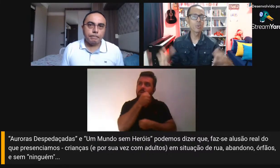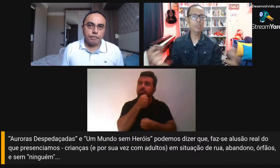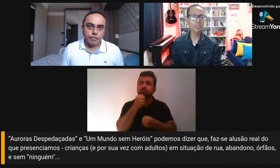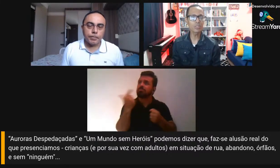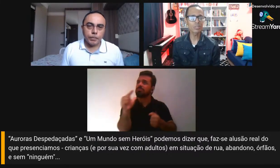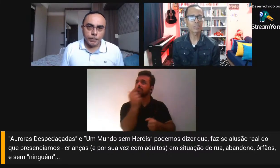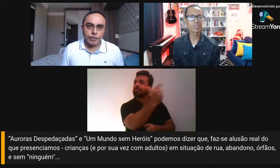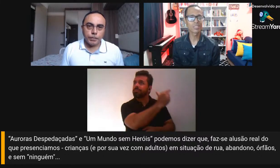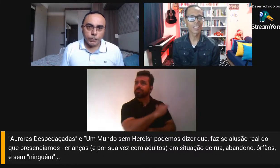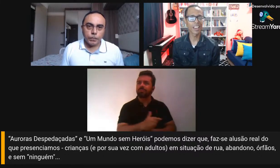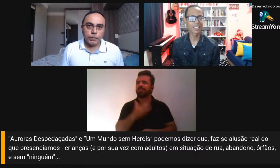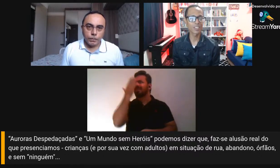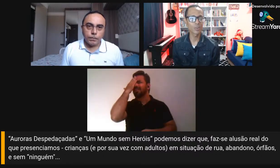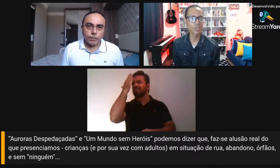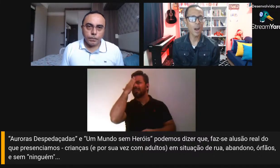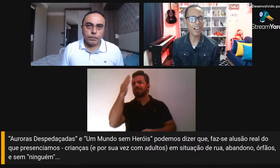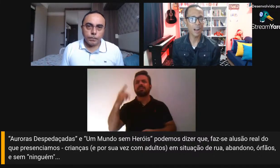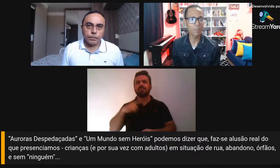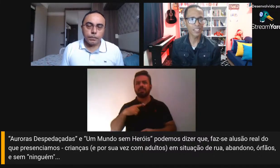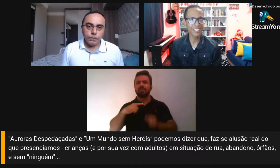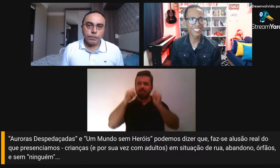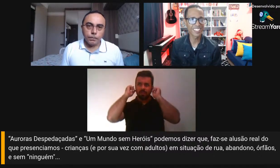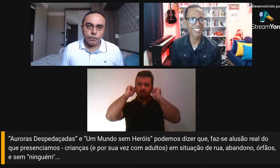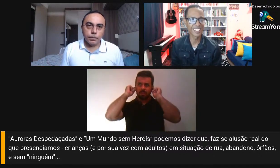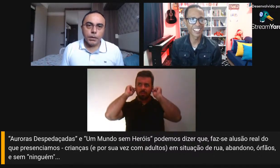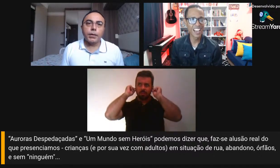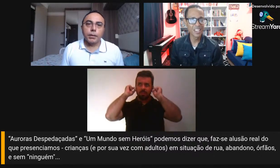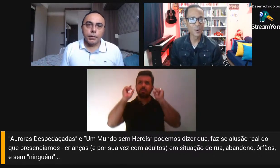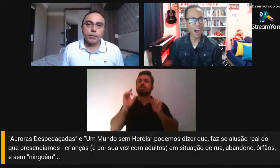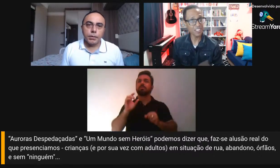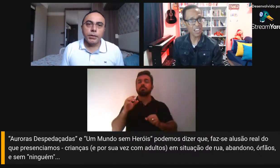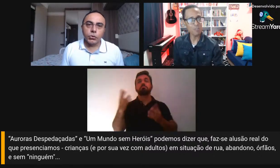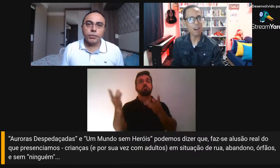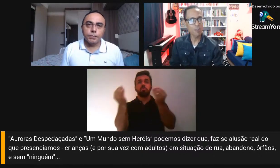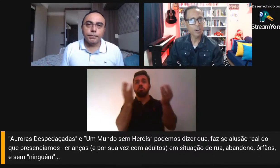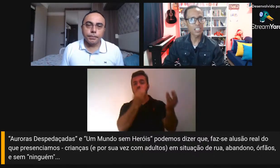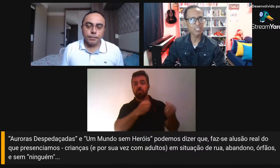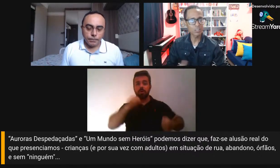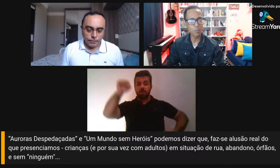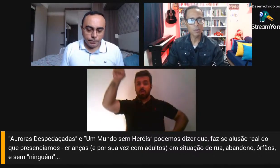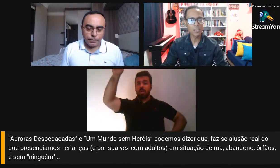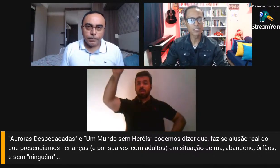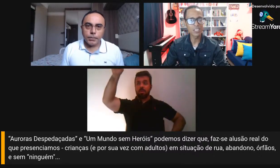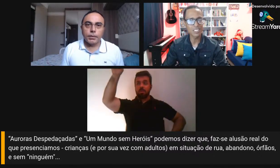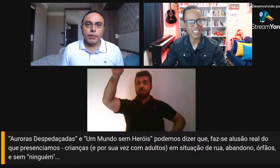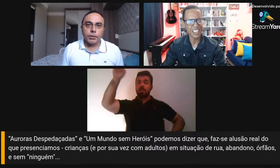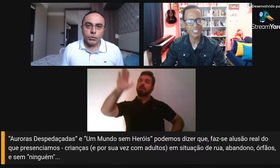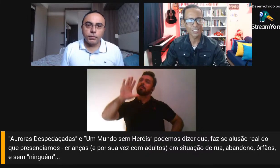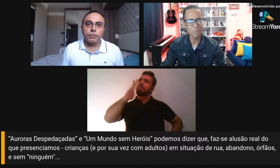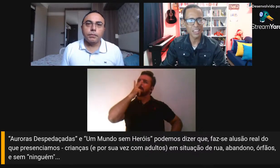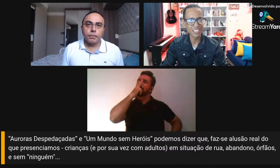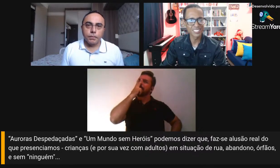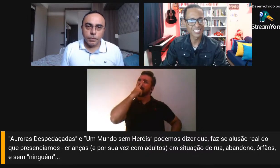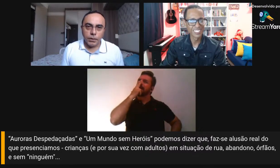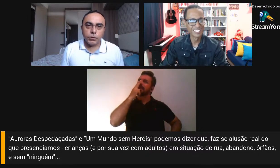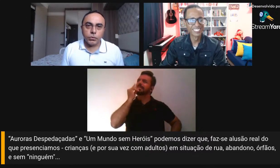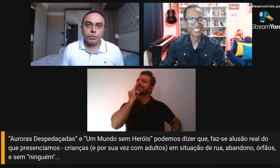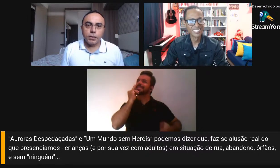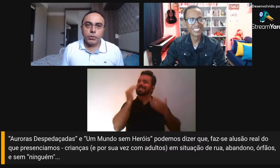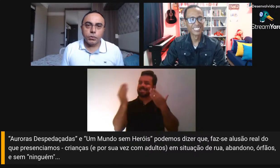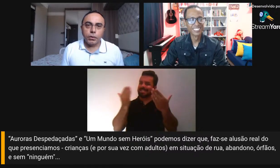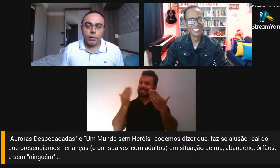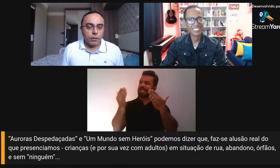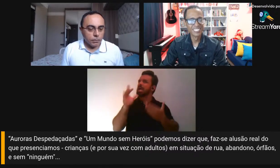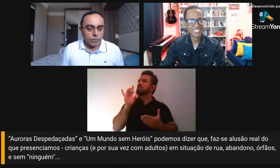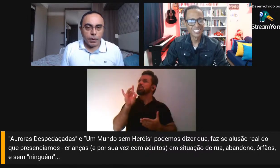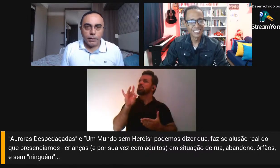mas muitos são só a capa, não haja a favor desses oprimidos, seria isso também? Isso,